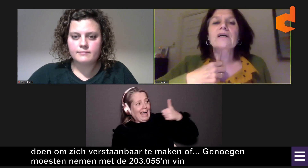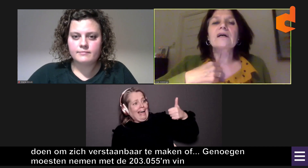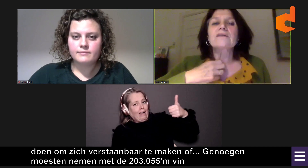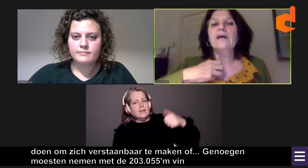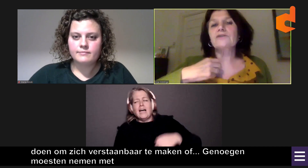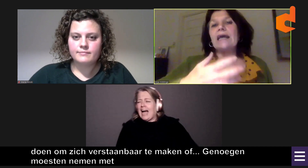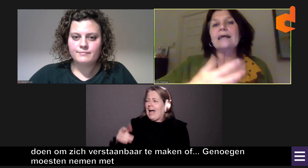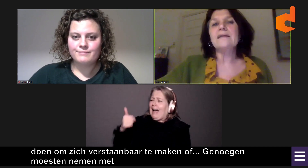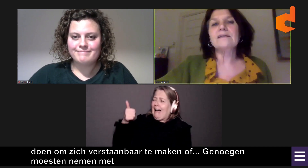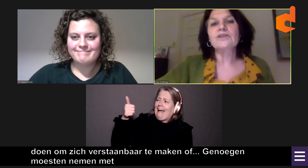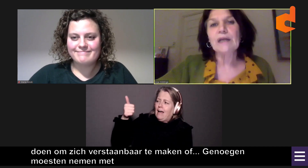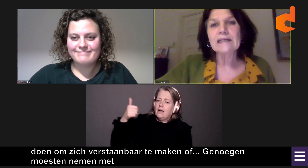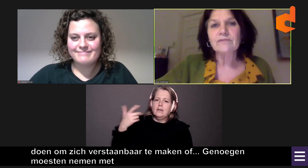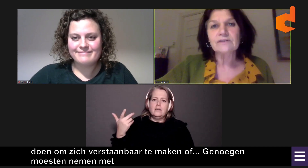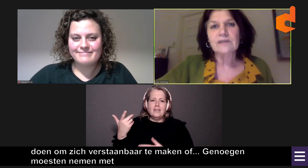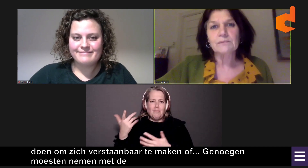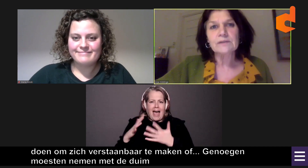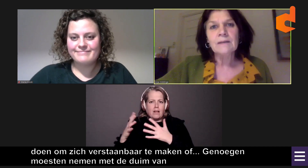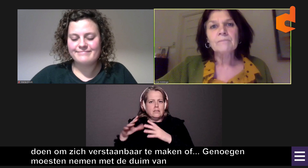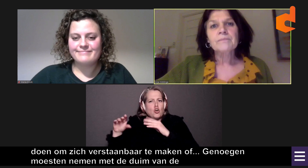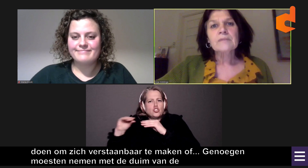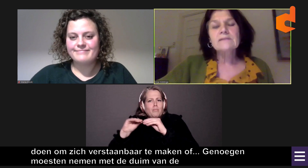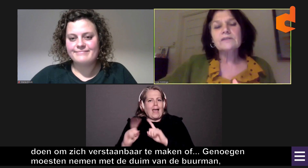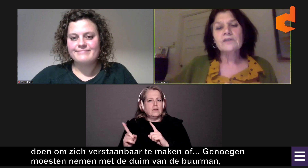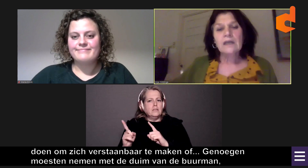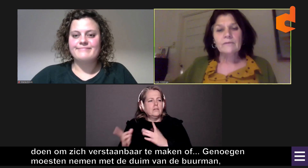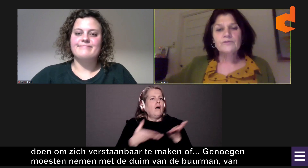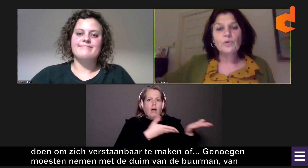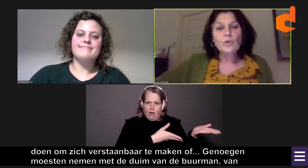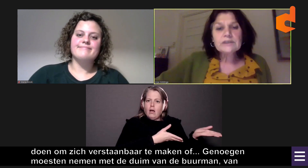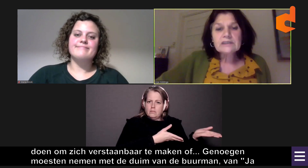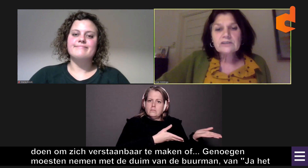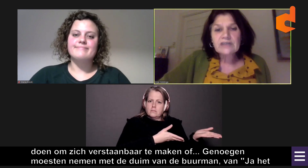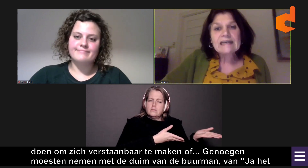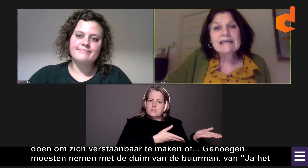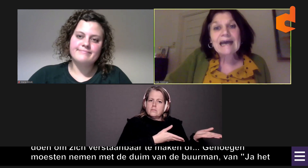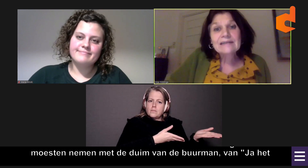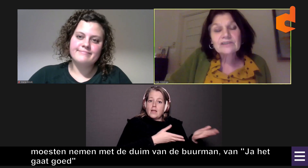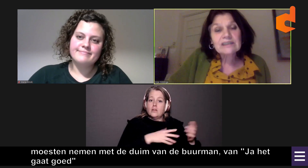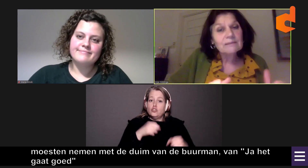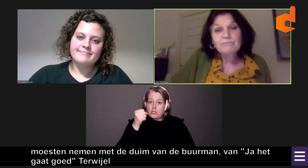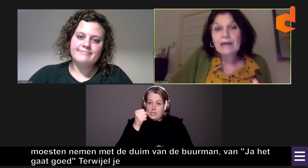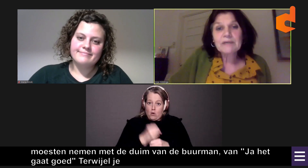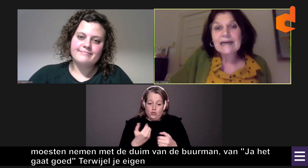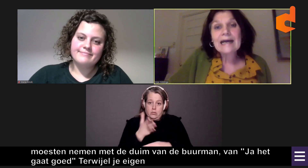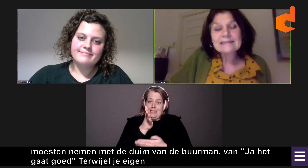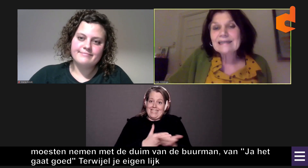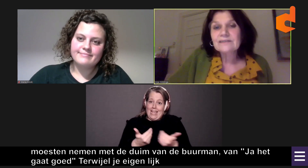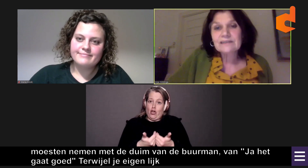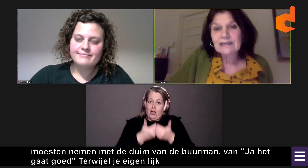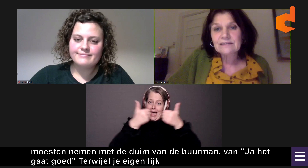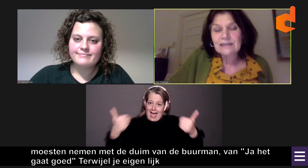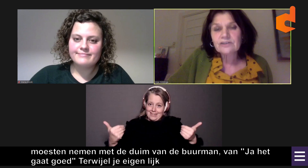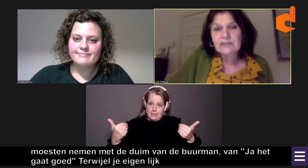goed als je eigenlijk een gesprekje wilt hebben. En dat door die segregatie bij elkaar